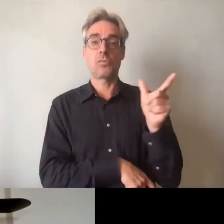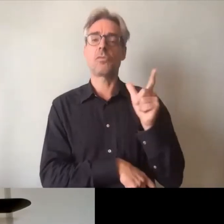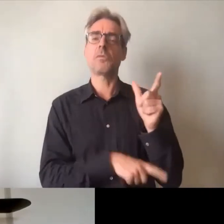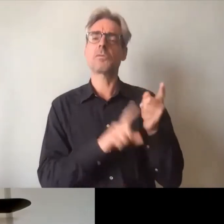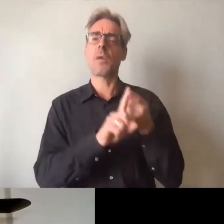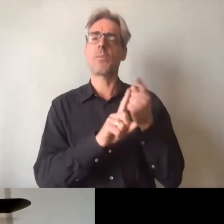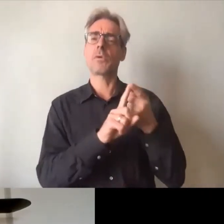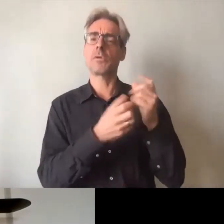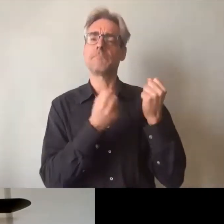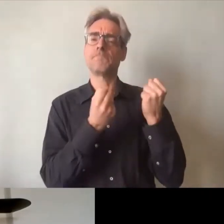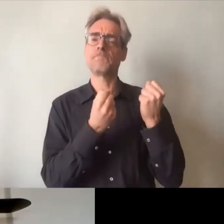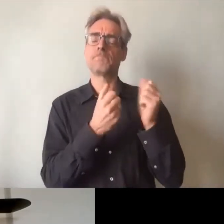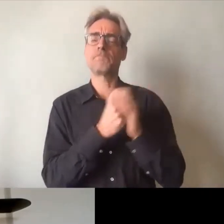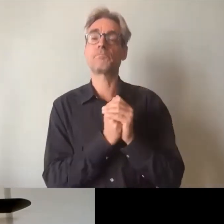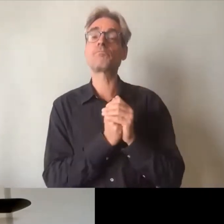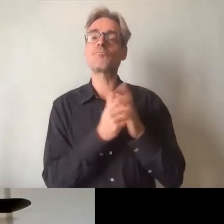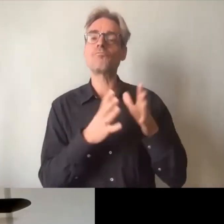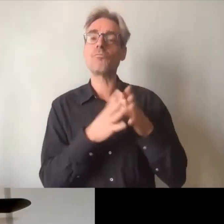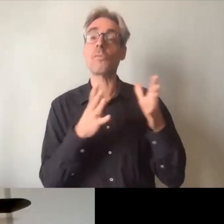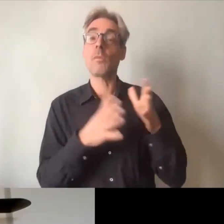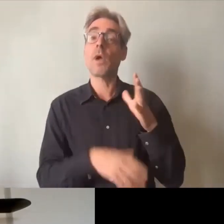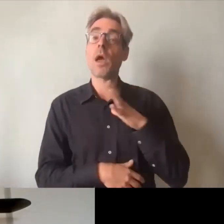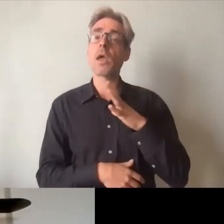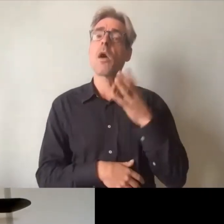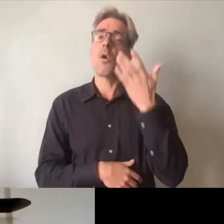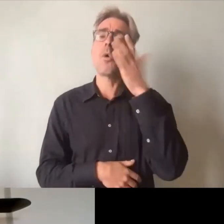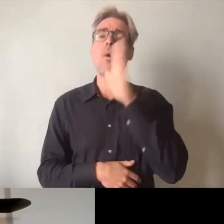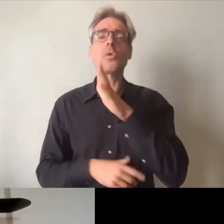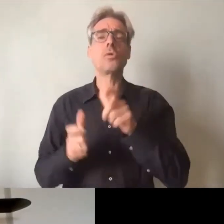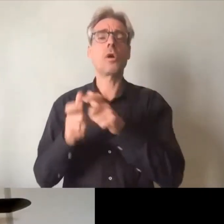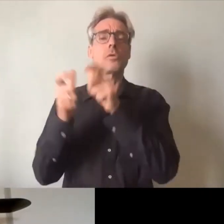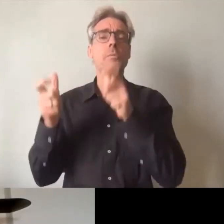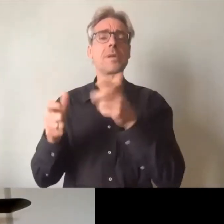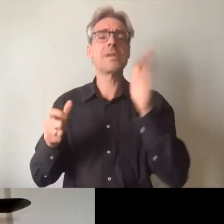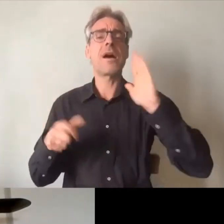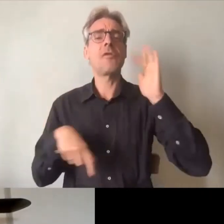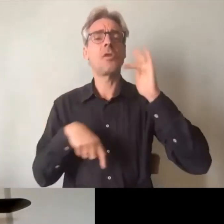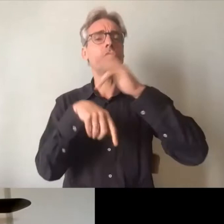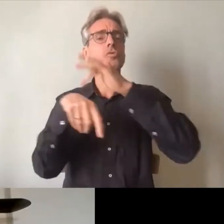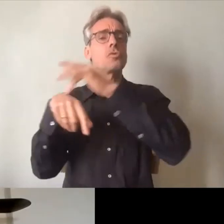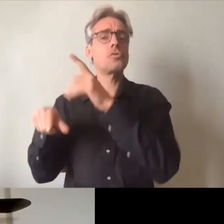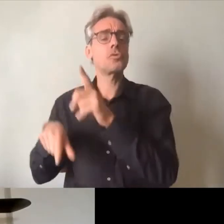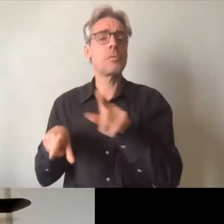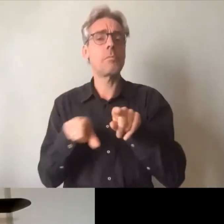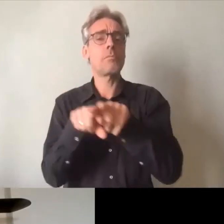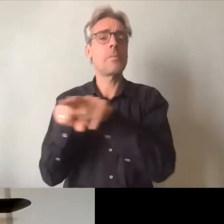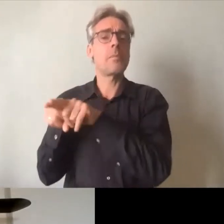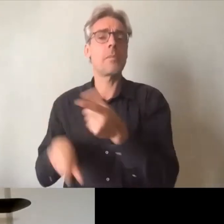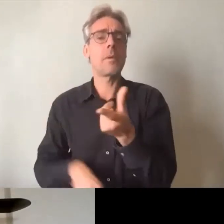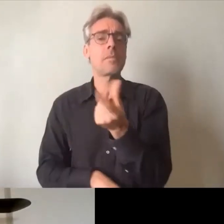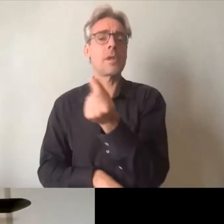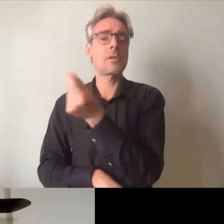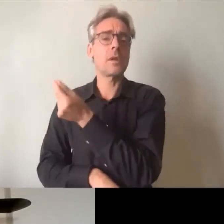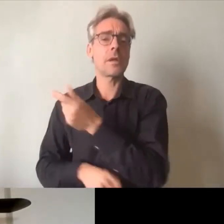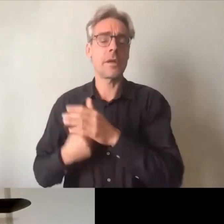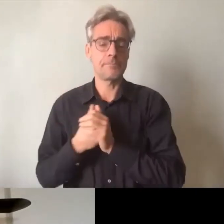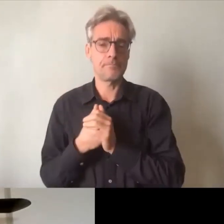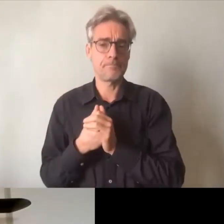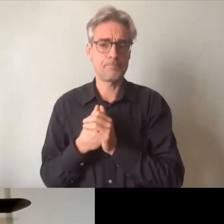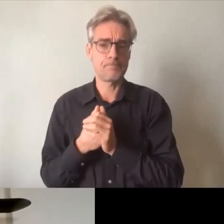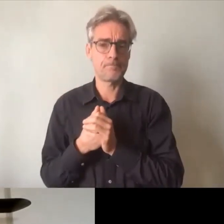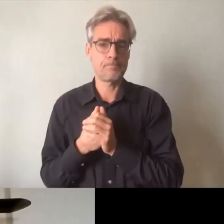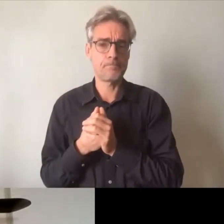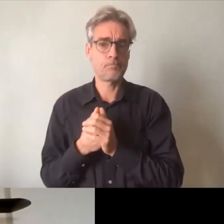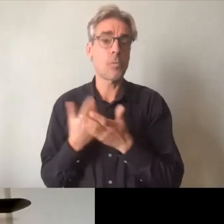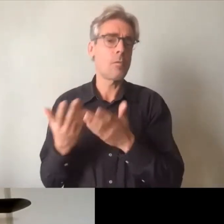coeur qu'on a développé avec d'autres d'autres structures sur d'autres organisations sur d'autres